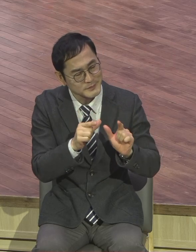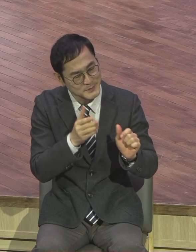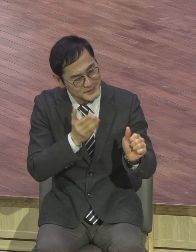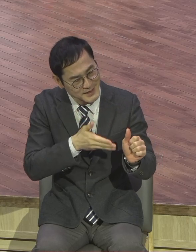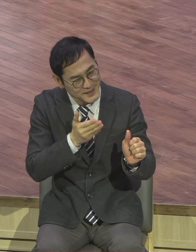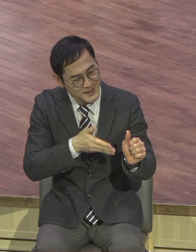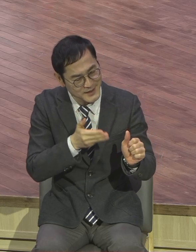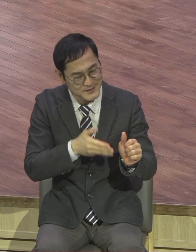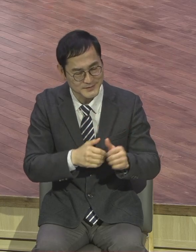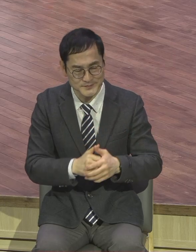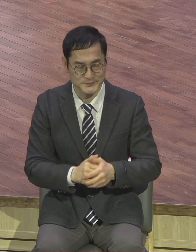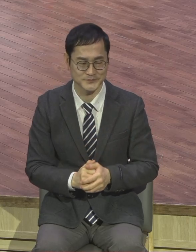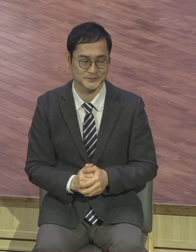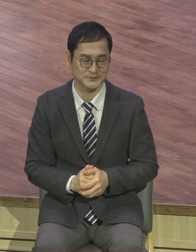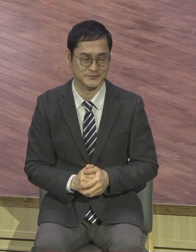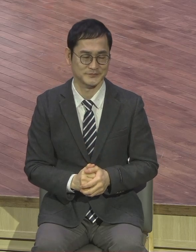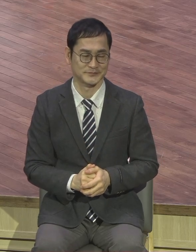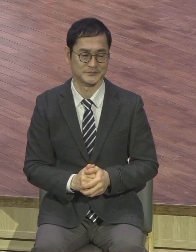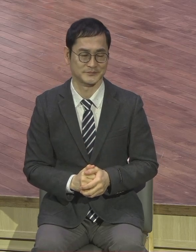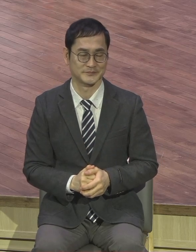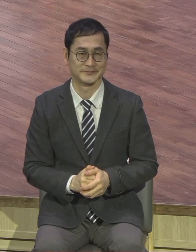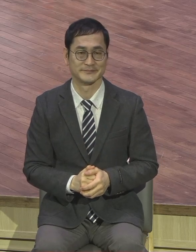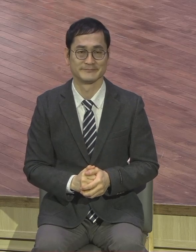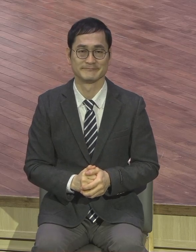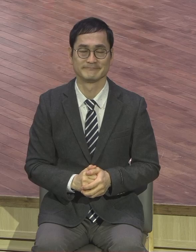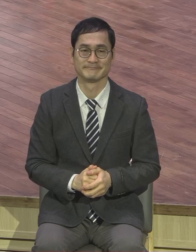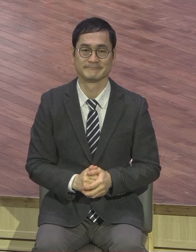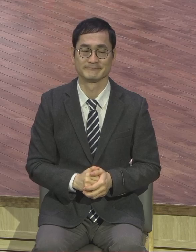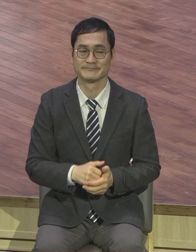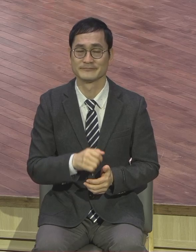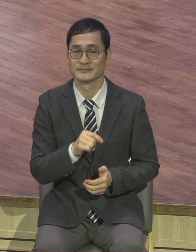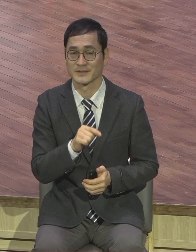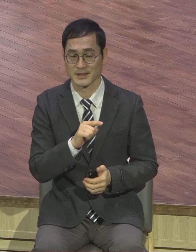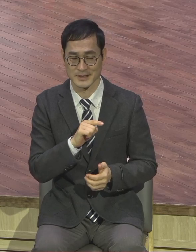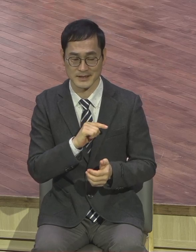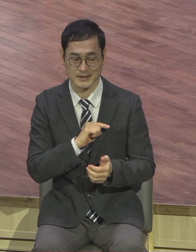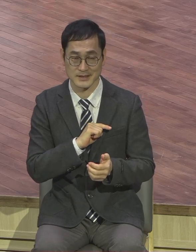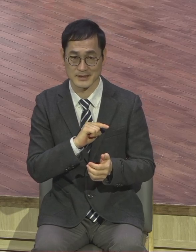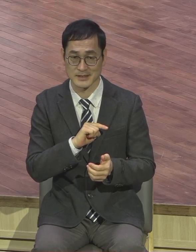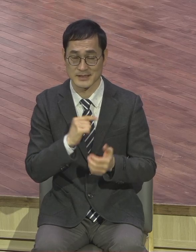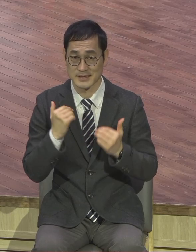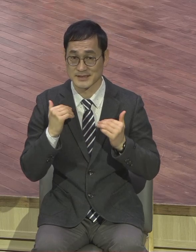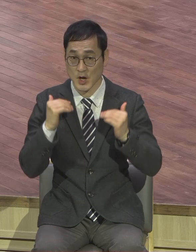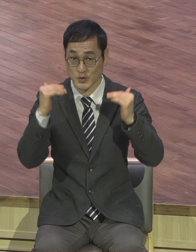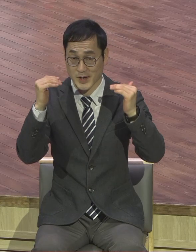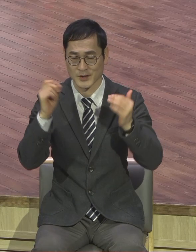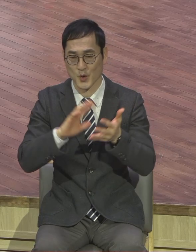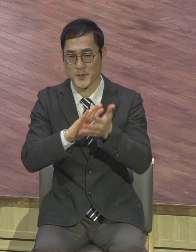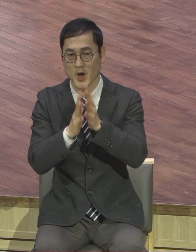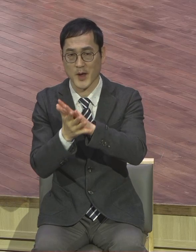이것을 말씀 가지고 성장과 변화의 주역이란 제목으로 말씀을 드립니다.